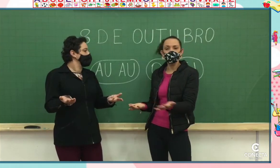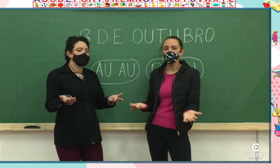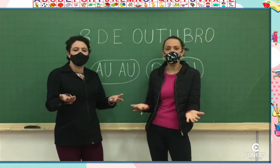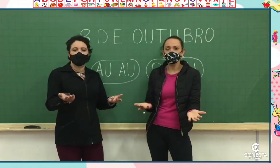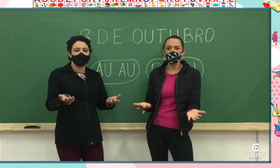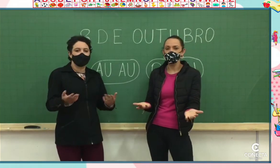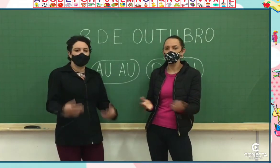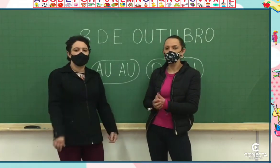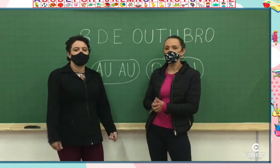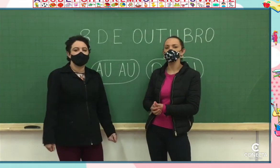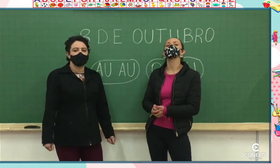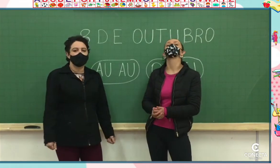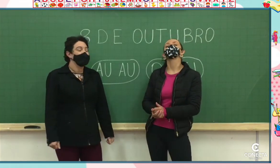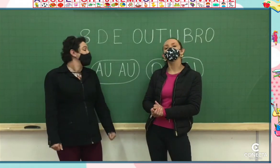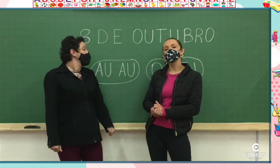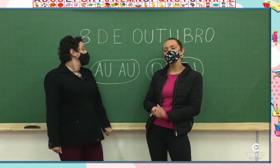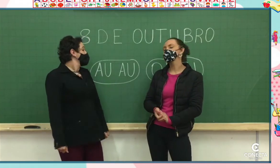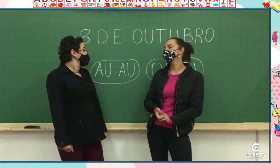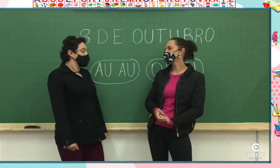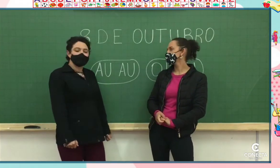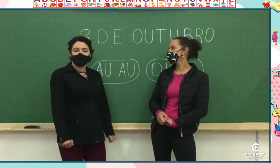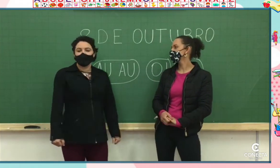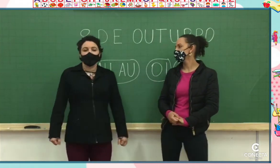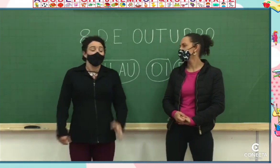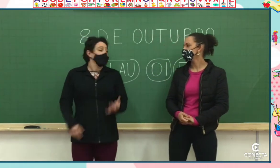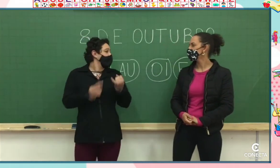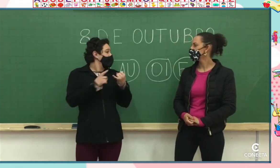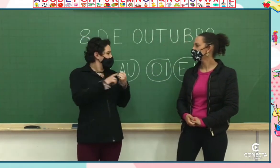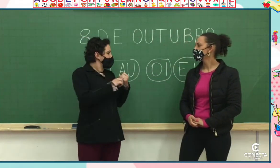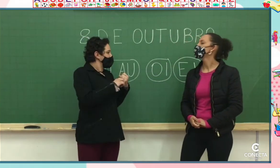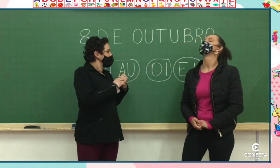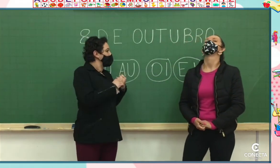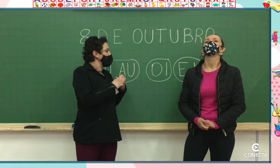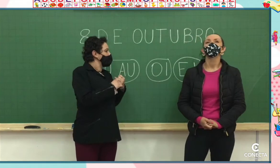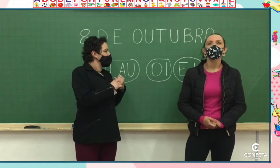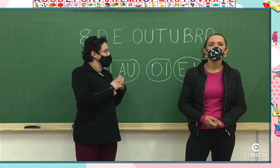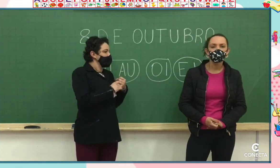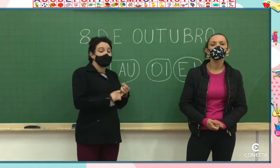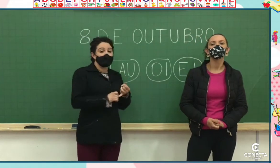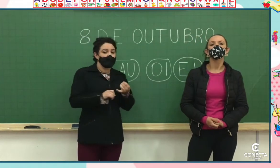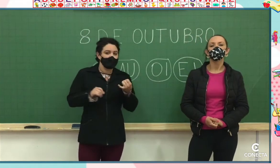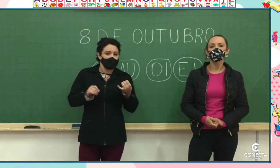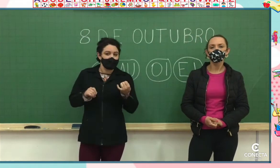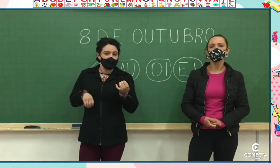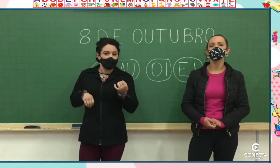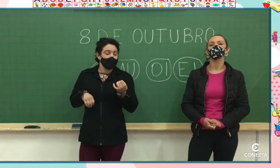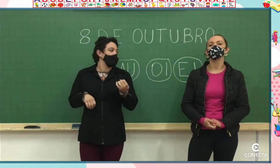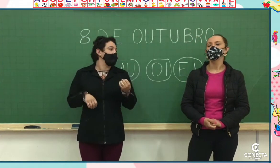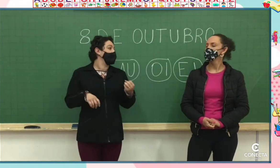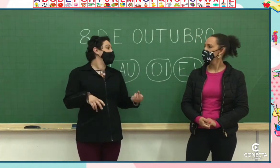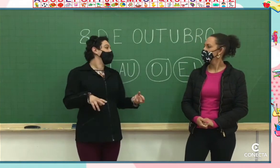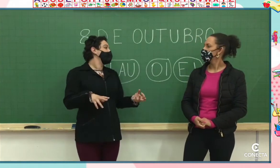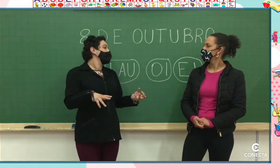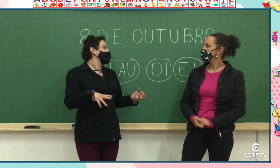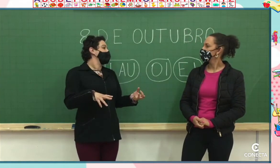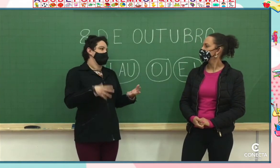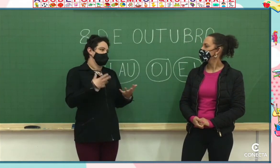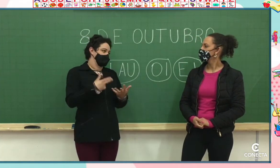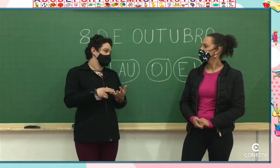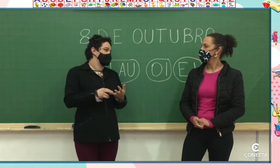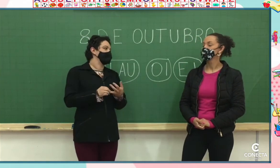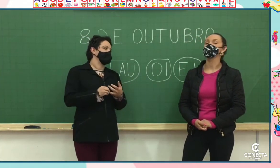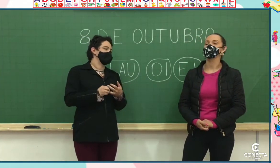professora Lilian? Não podemos escrever nenhuma palavra. têm. Todas elas precisam das vogais. Ouvimos a história, né, do caminhão com a samba e